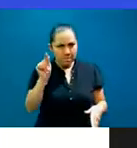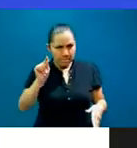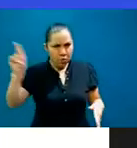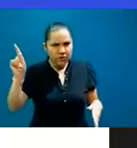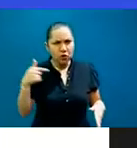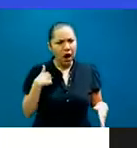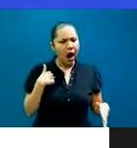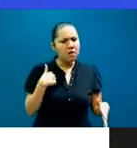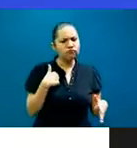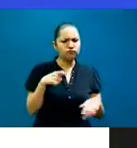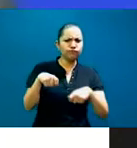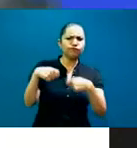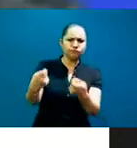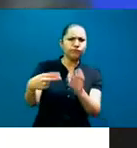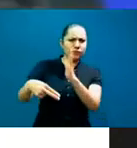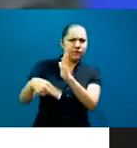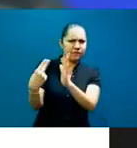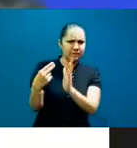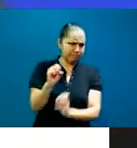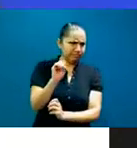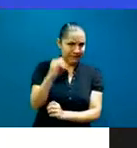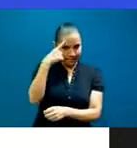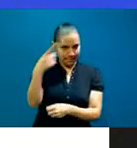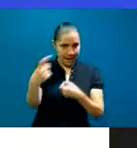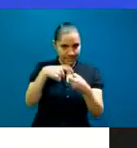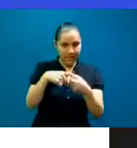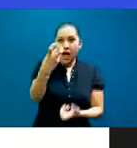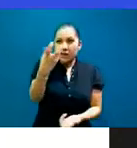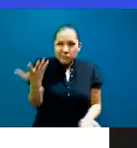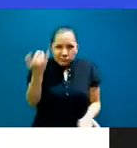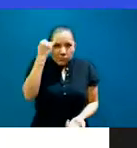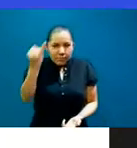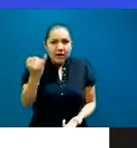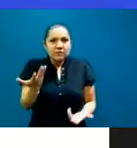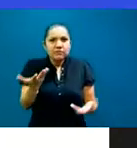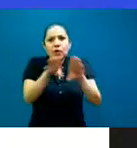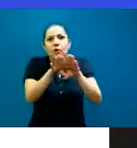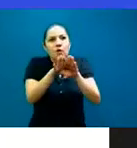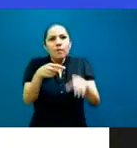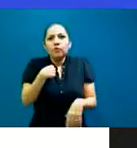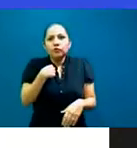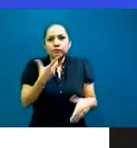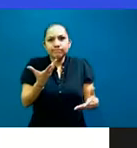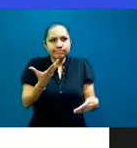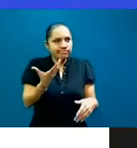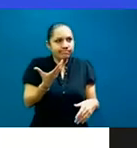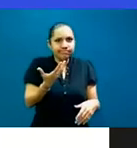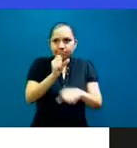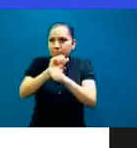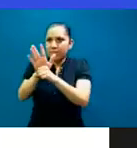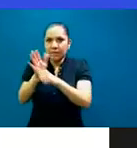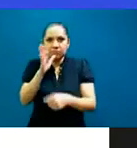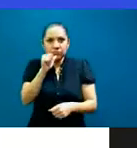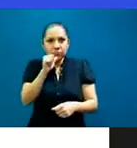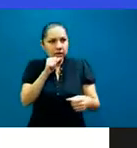compartir cabina con alguien? ¿Cómo alguien te iba a poder dar su aval si no ha estado contigo y demás? Entonces diseñamos esta convención